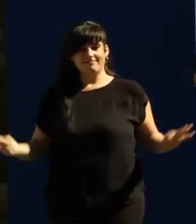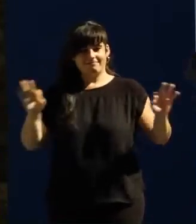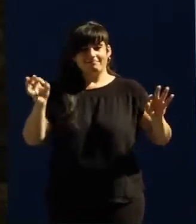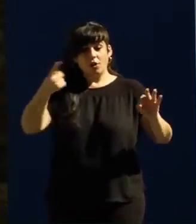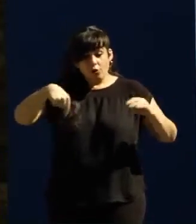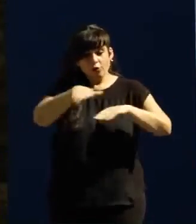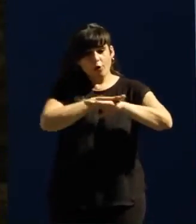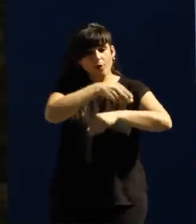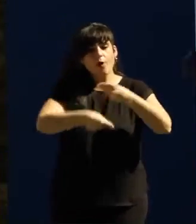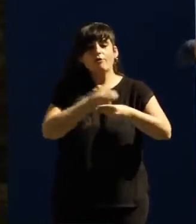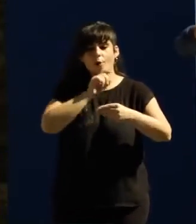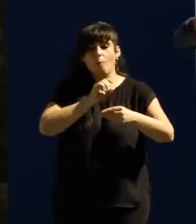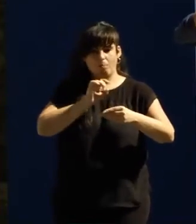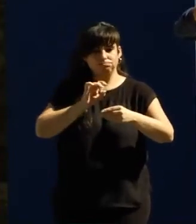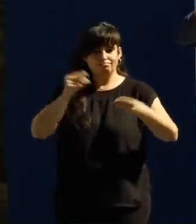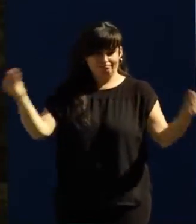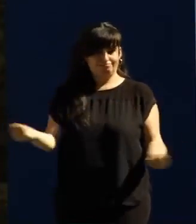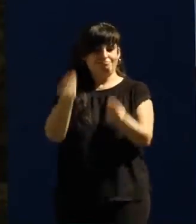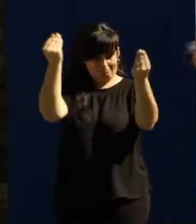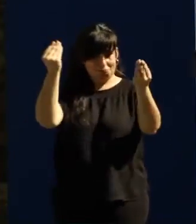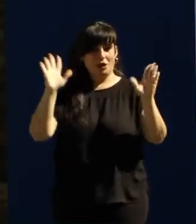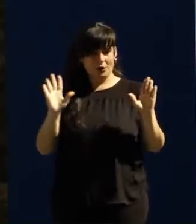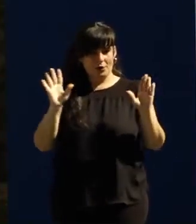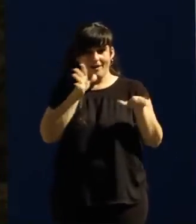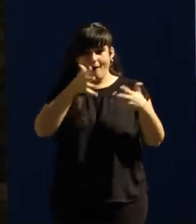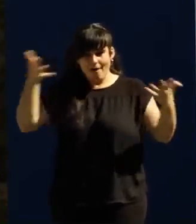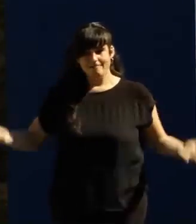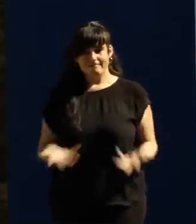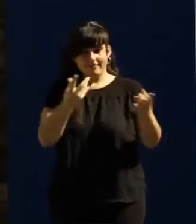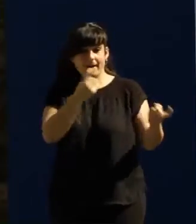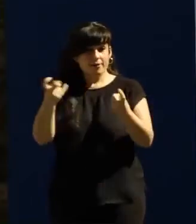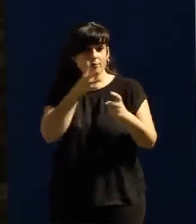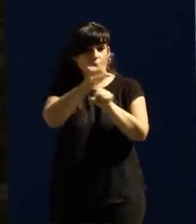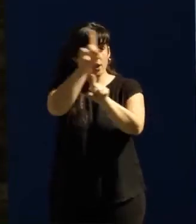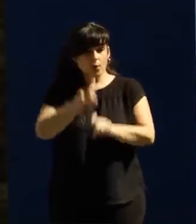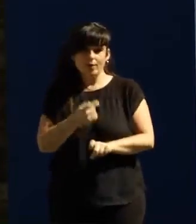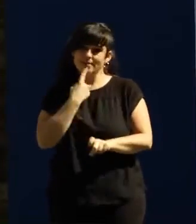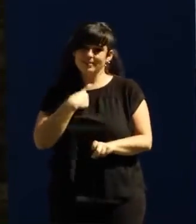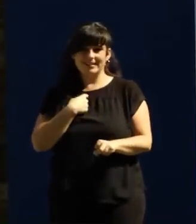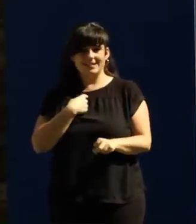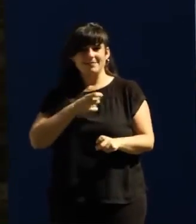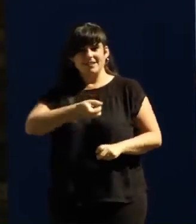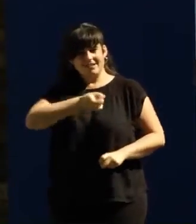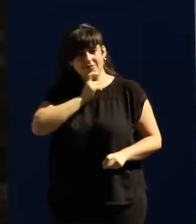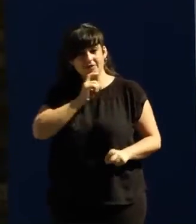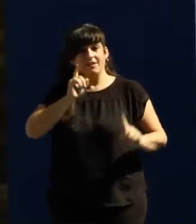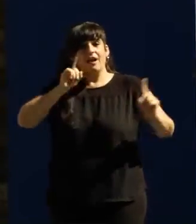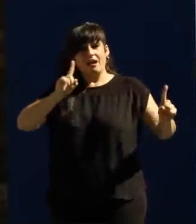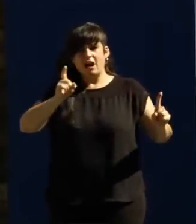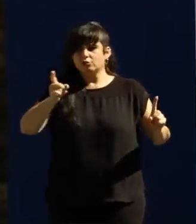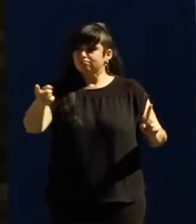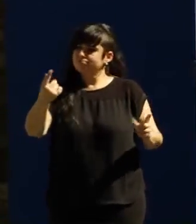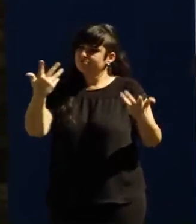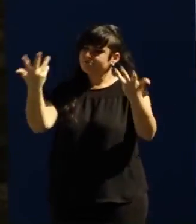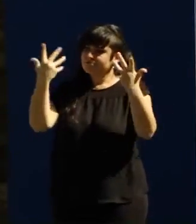mejor y lo hemos demostrado. Ahora falta un empujón más. Es verdad que las encuestas dicen que es difícil. Pues si es difícil nos estimula más.